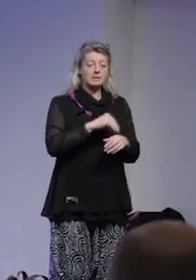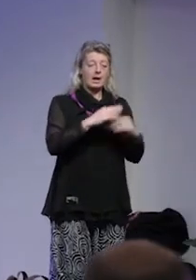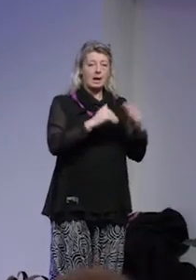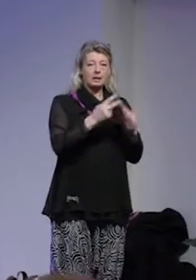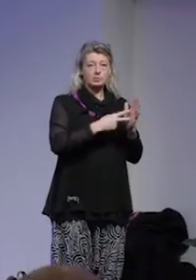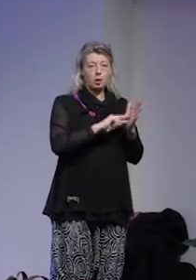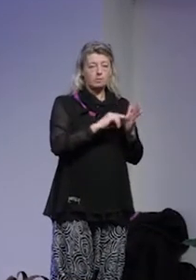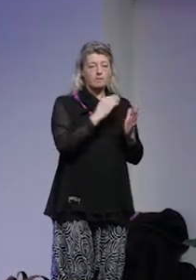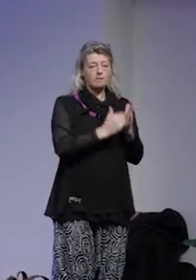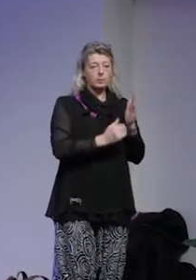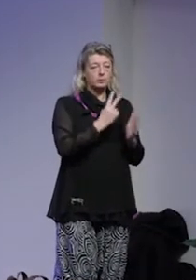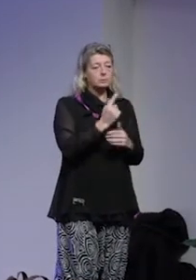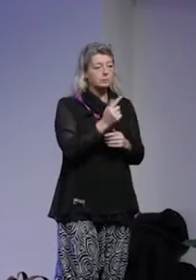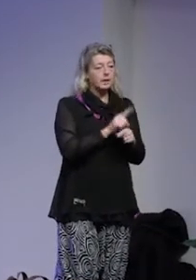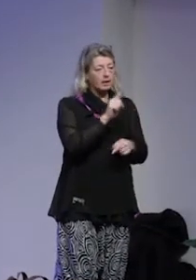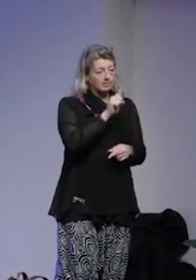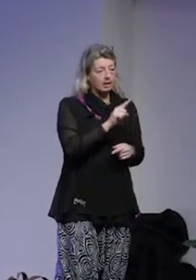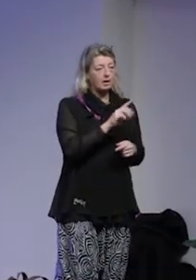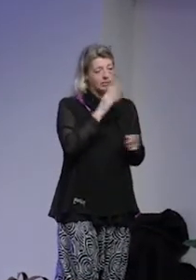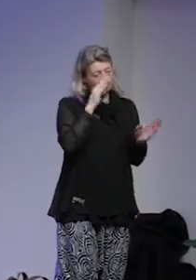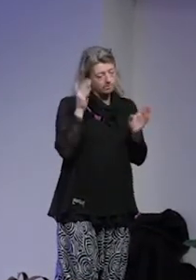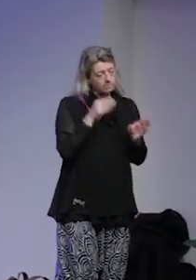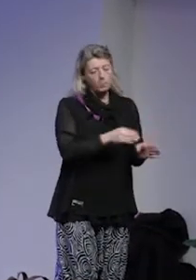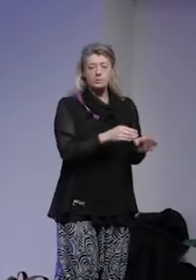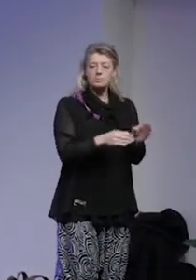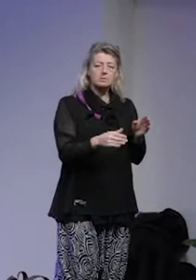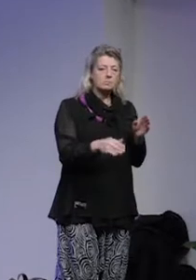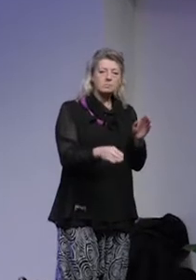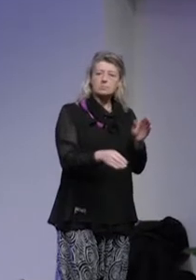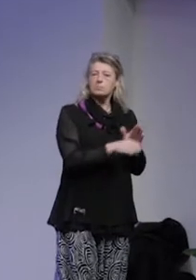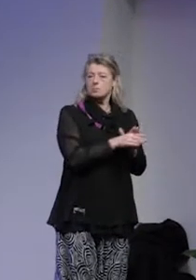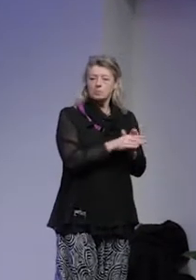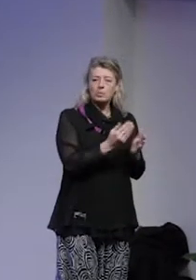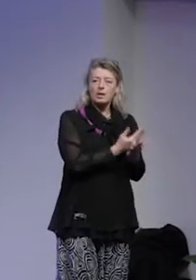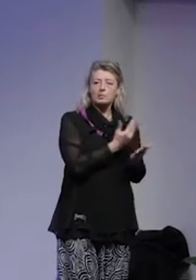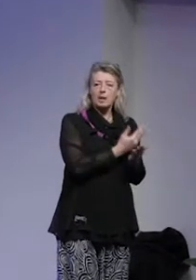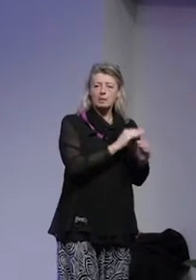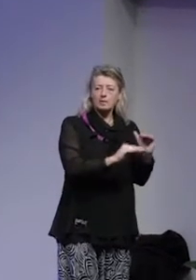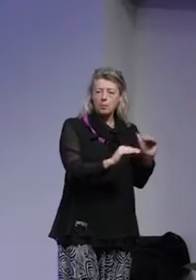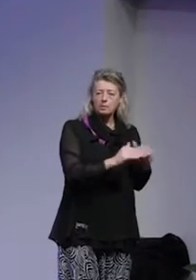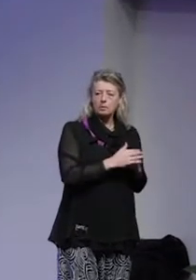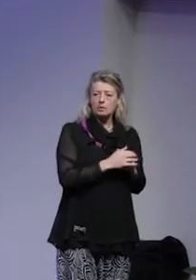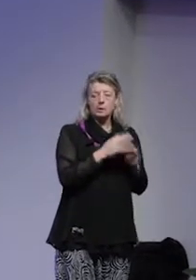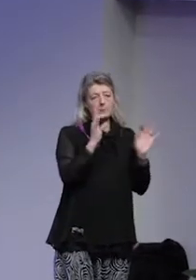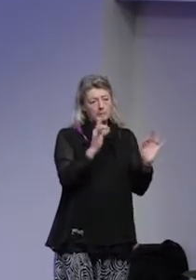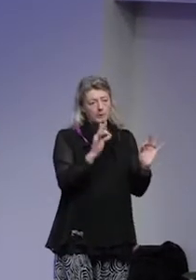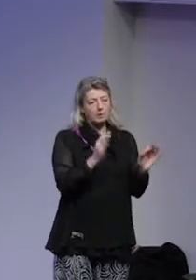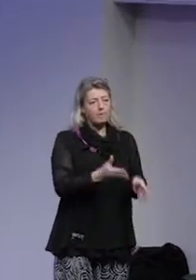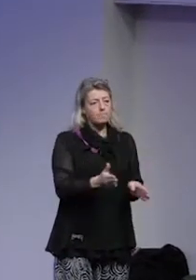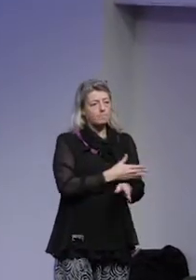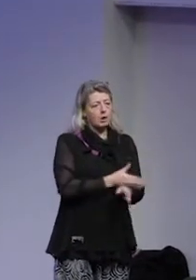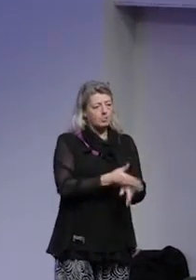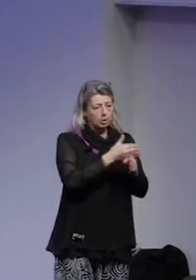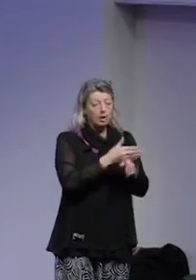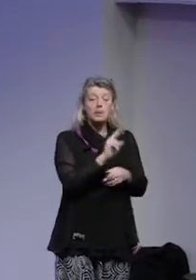handlingsplanen från 2011, så fokuserades nästan uteslutande den nationella nivån hur man skulle förebygga detta.